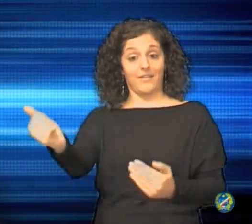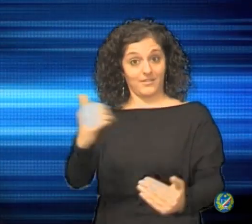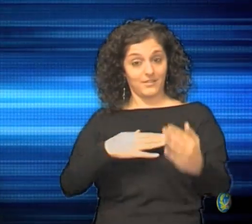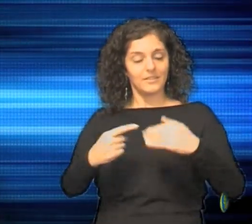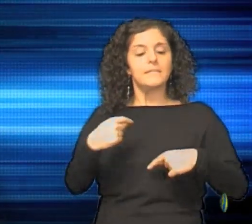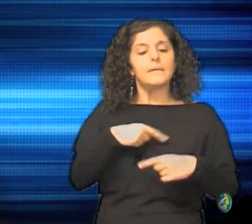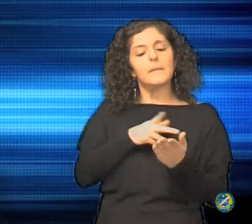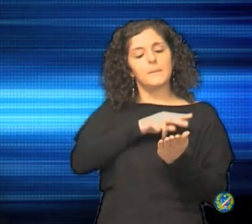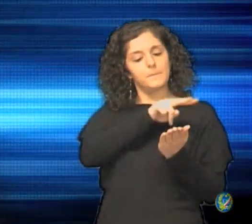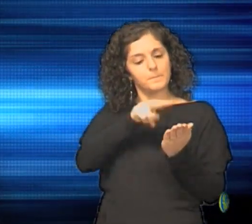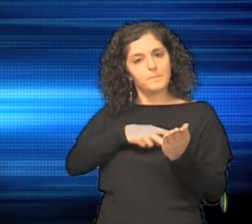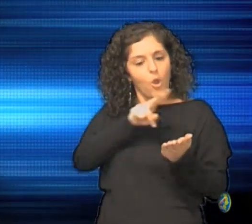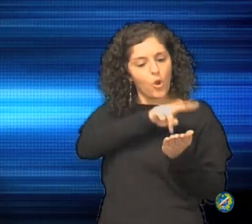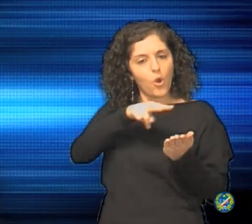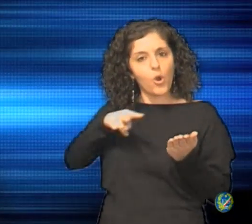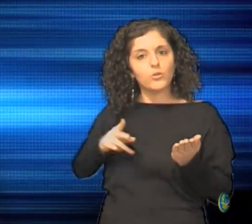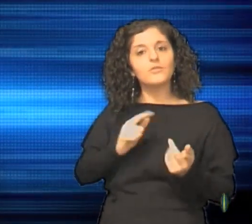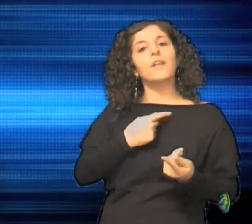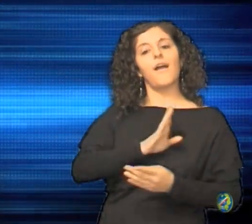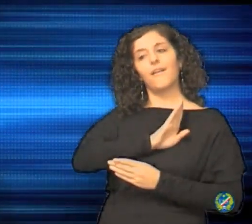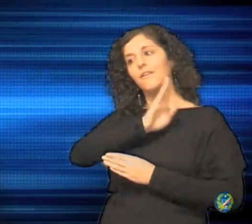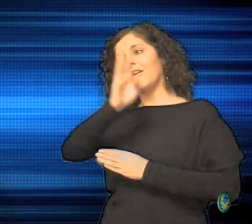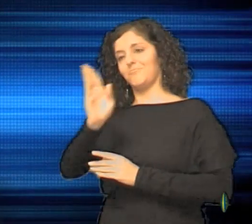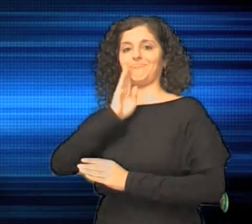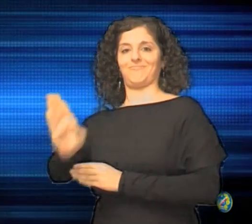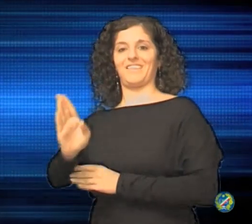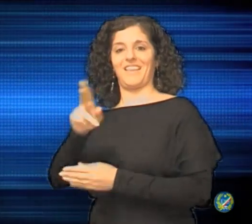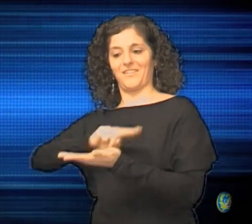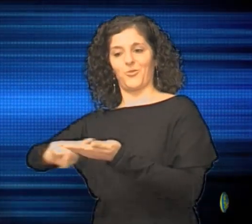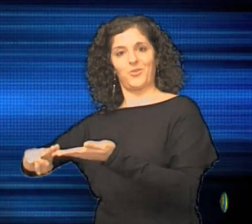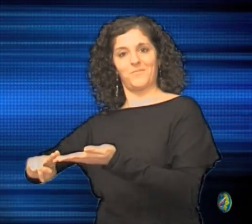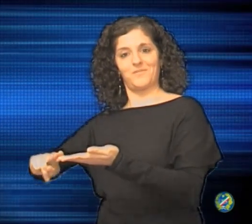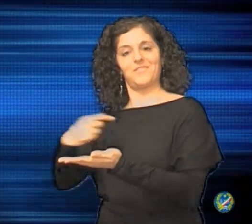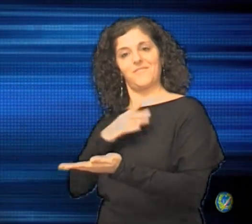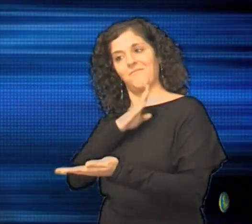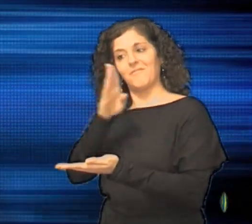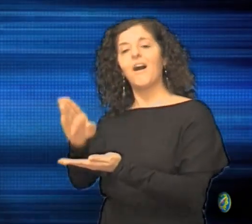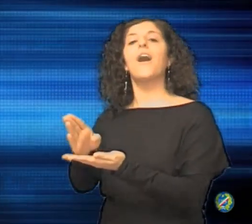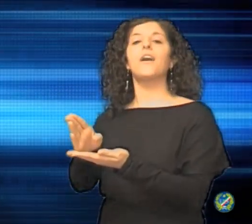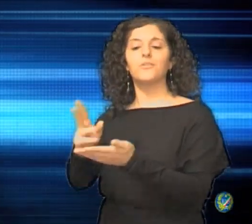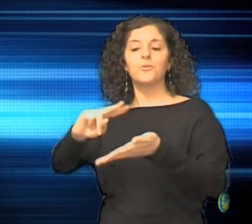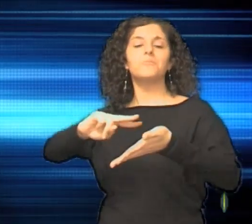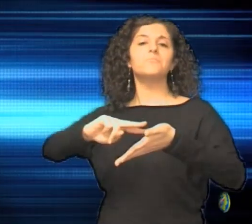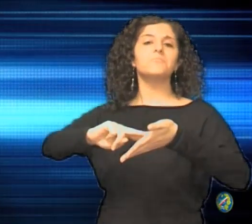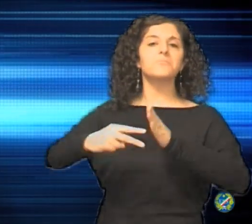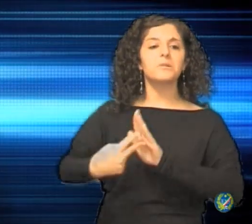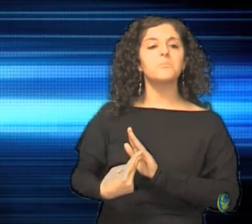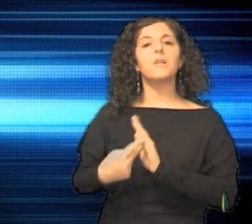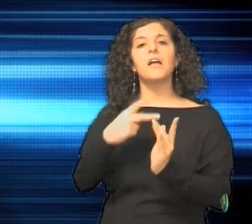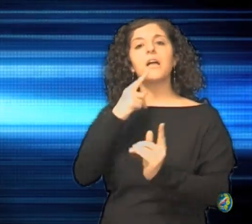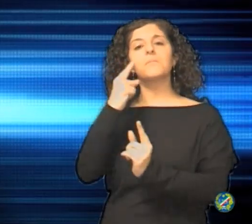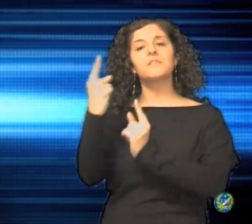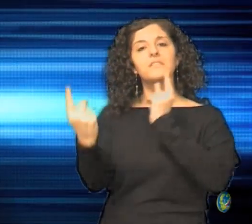cerchiamo di intervenire direttamente presso l'Inps per risolvere le